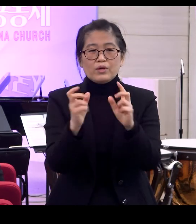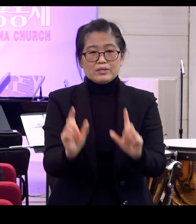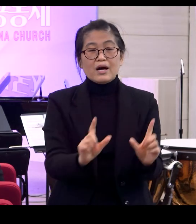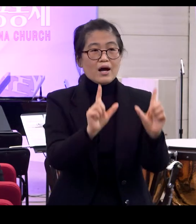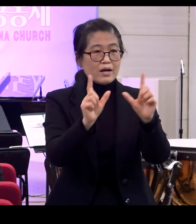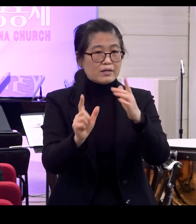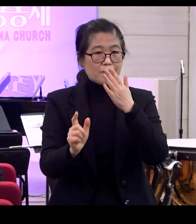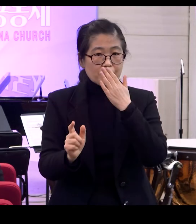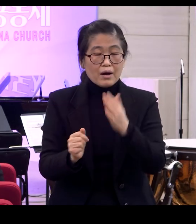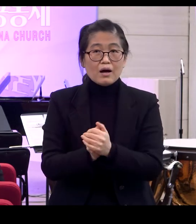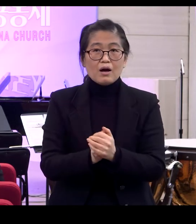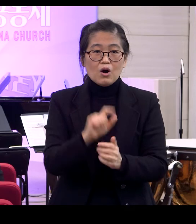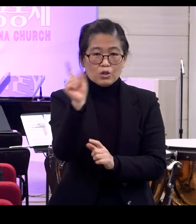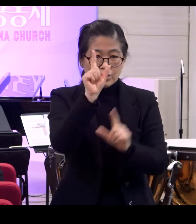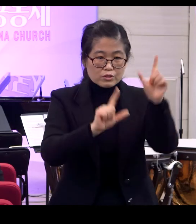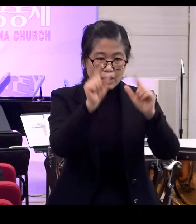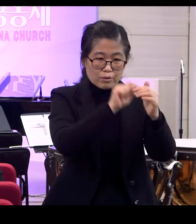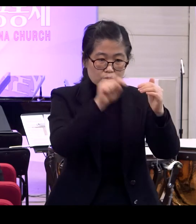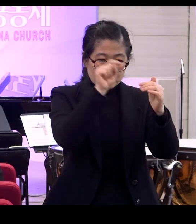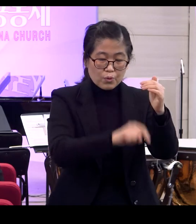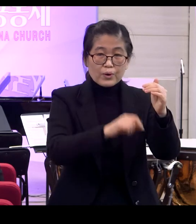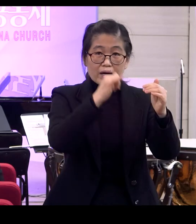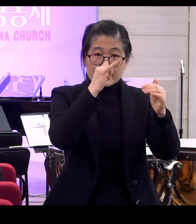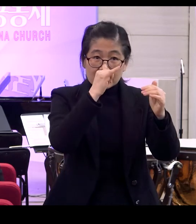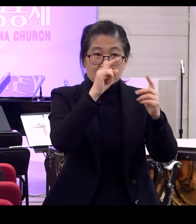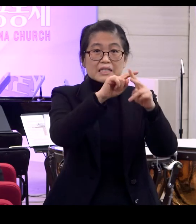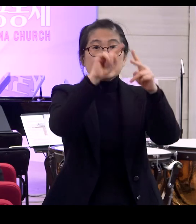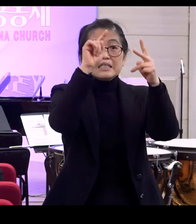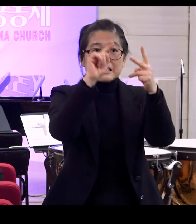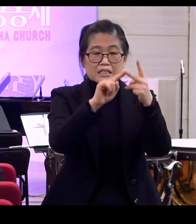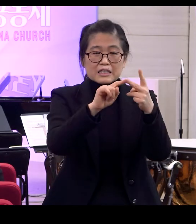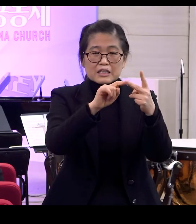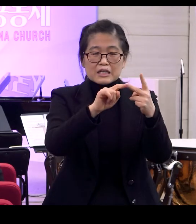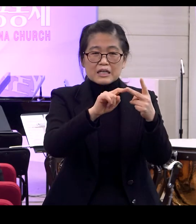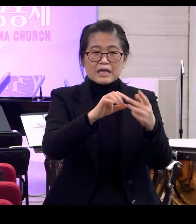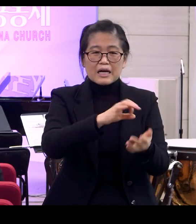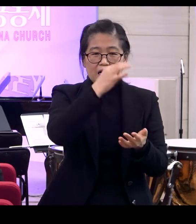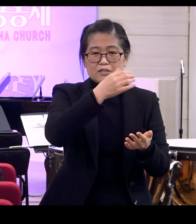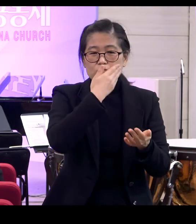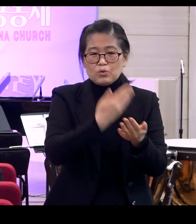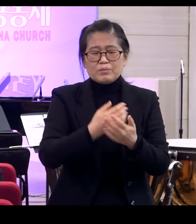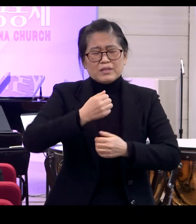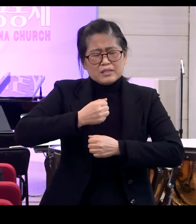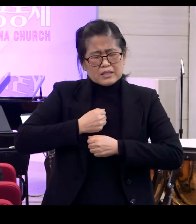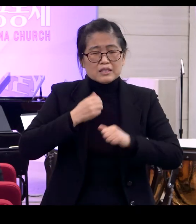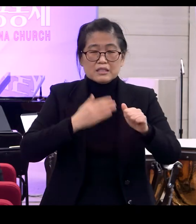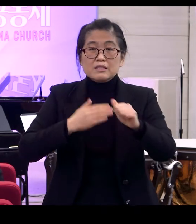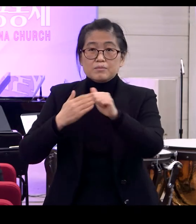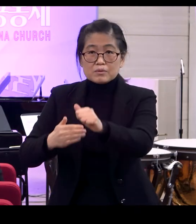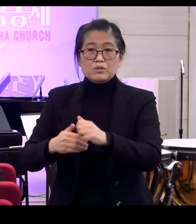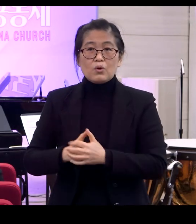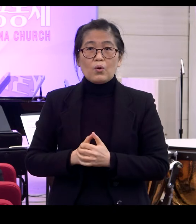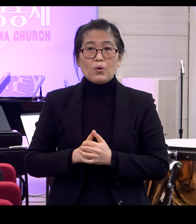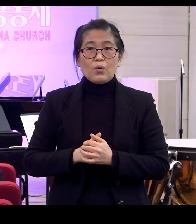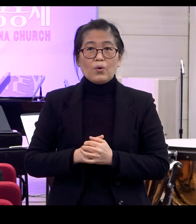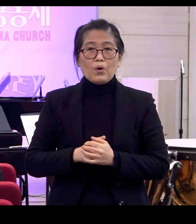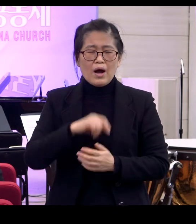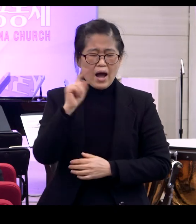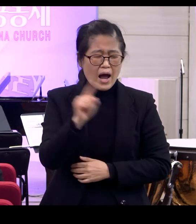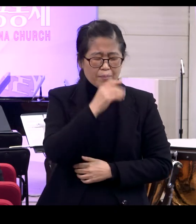어떤 상황에 처하든지 이 가치를 이 존엄성을 지켜야 돼요 그게 맞는 거예요 아무리 힘들어도요